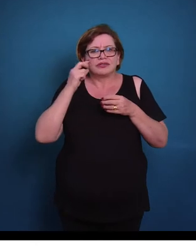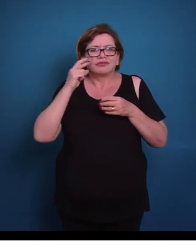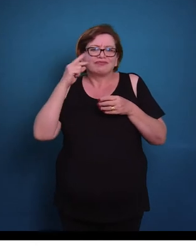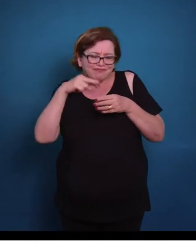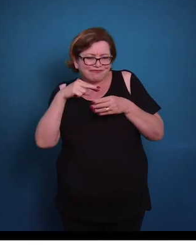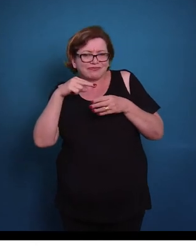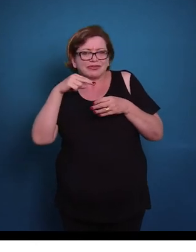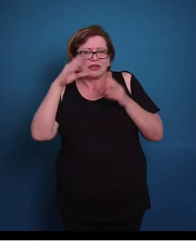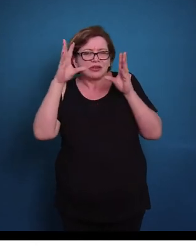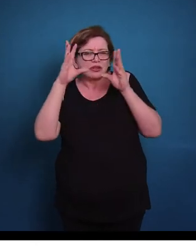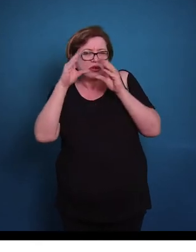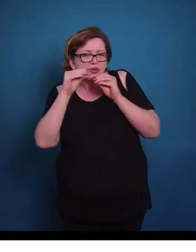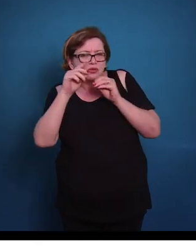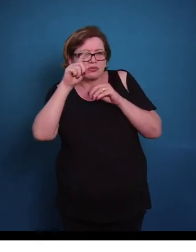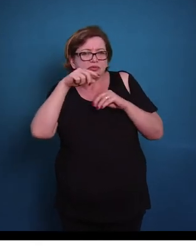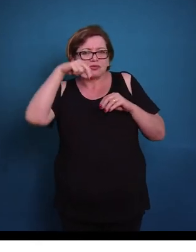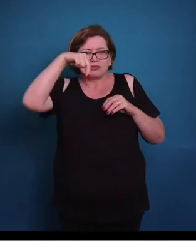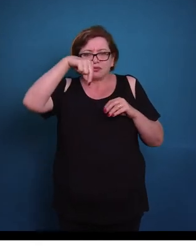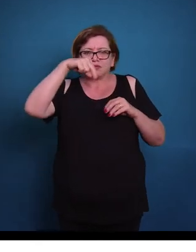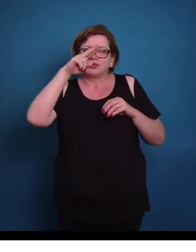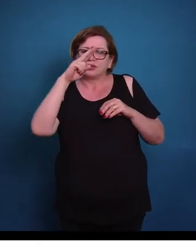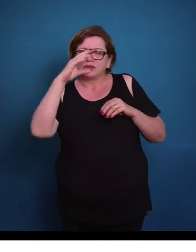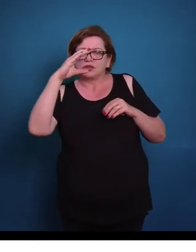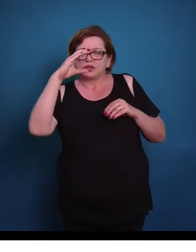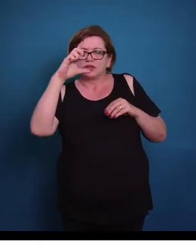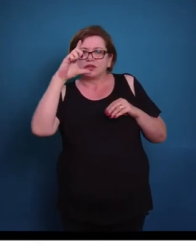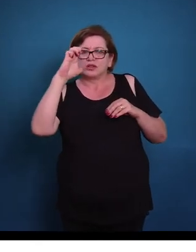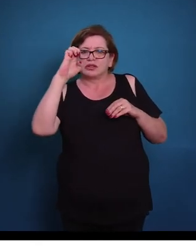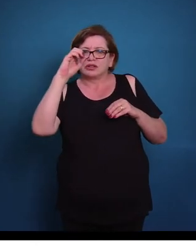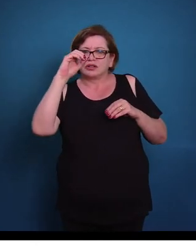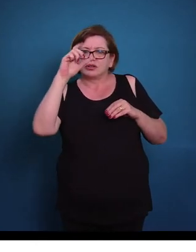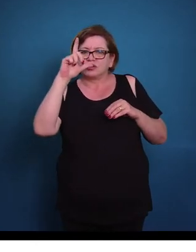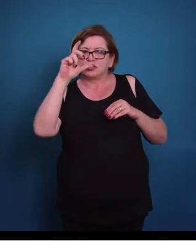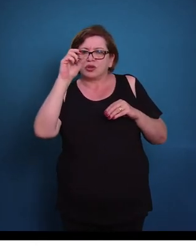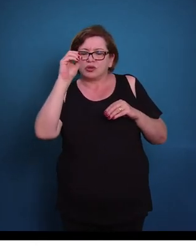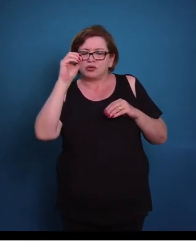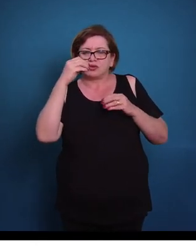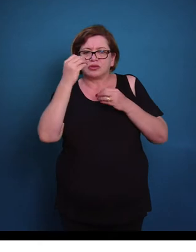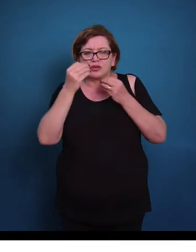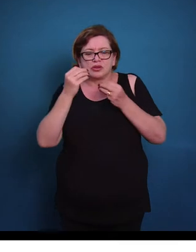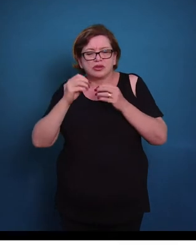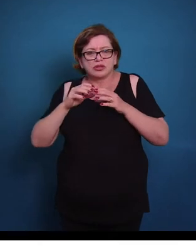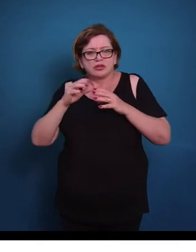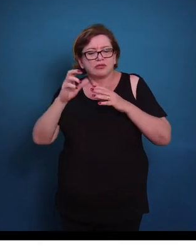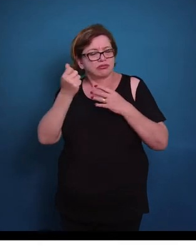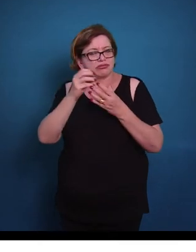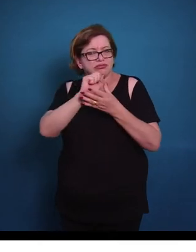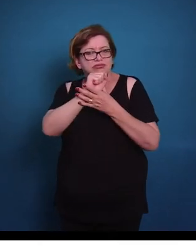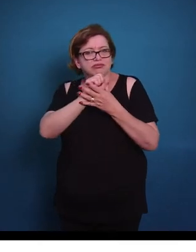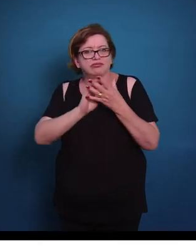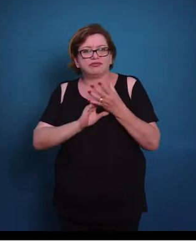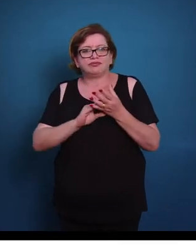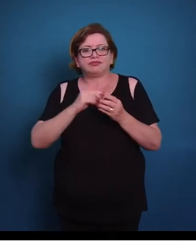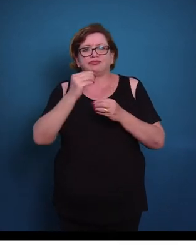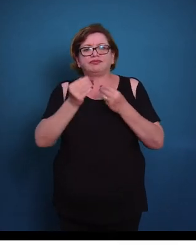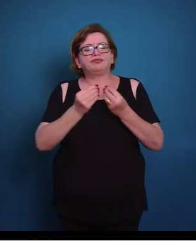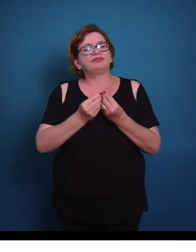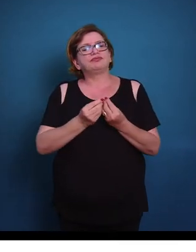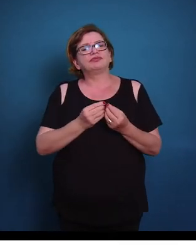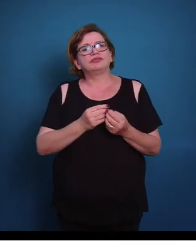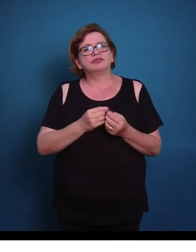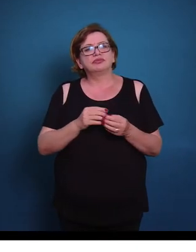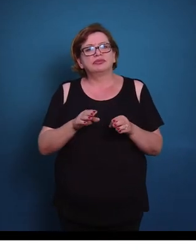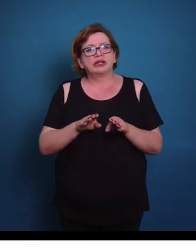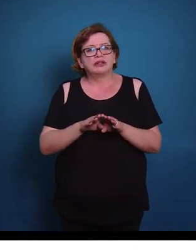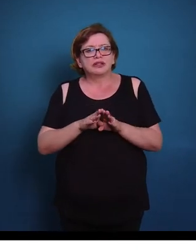mais escura, e ele é bem evidente, isso indica que há um nível muito alto de transcrição nesse núcleo. E também nós